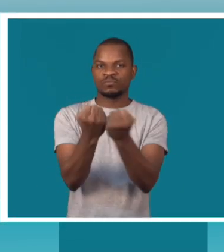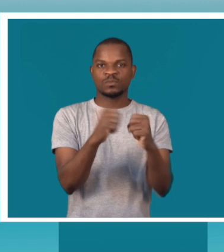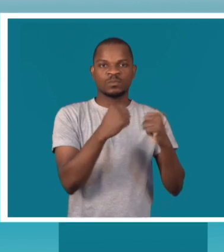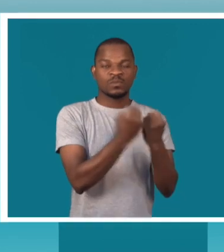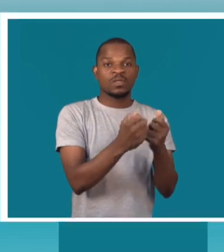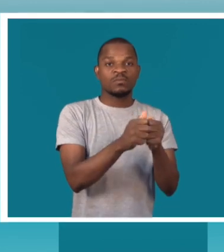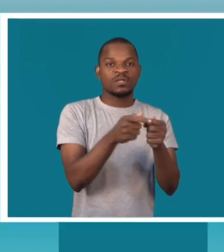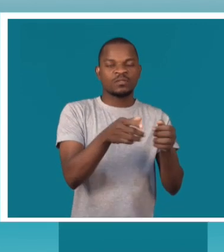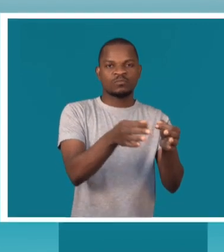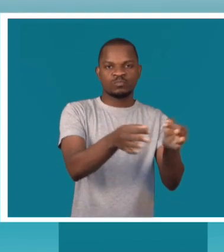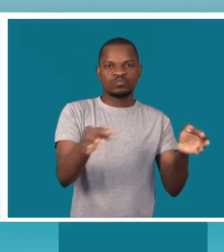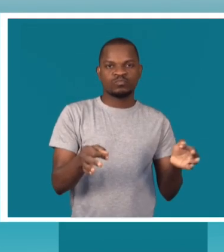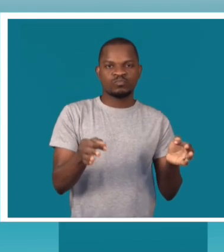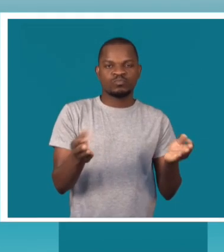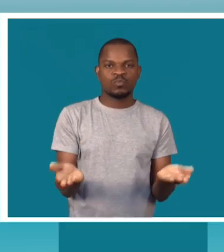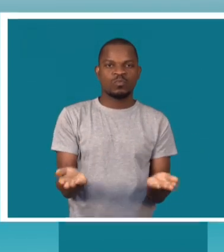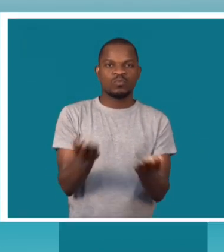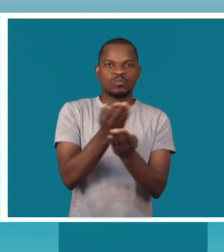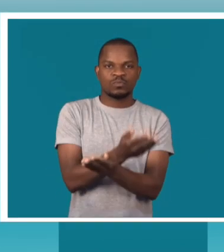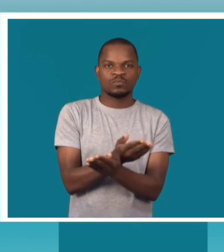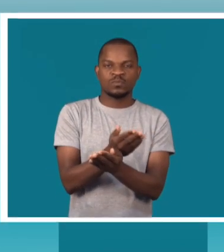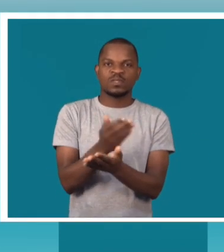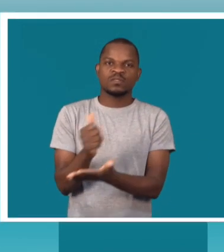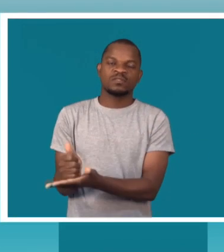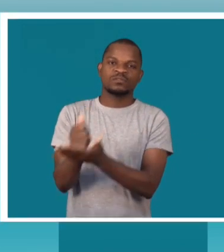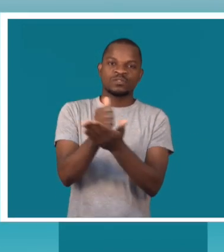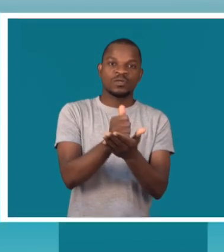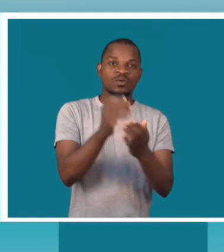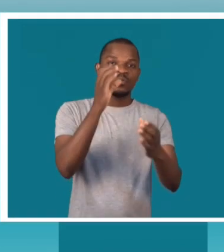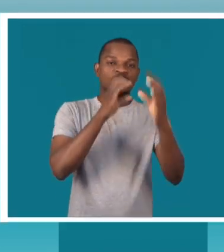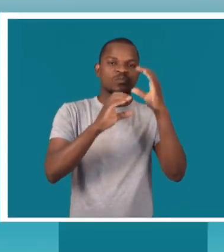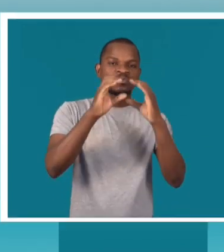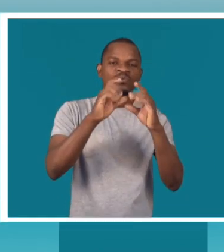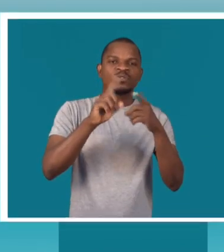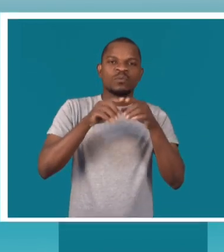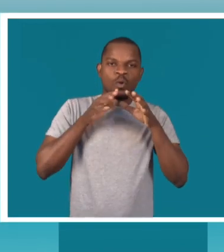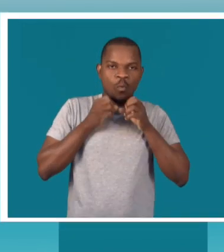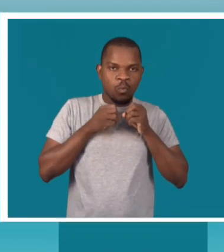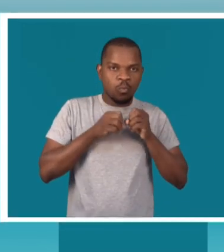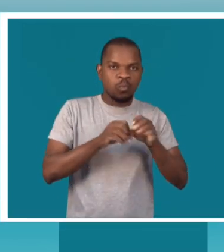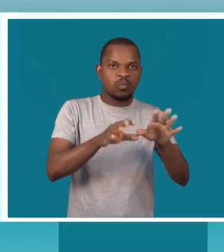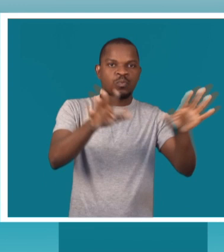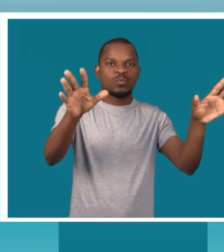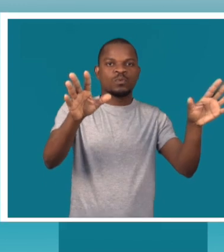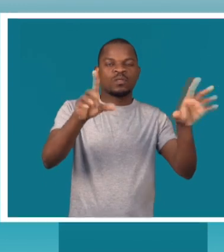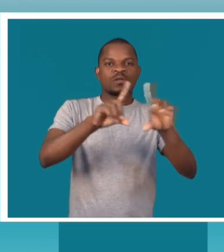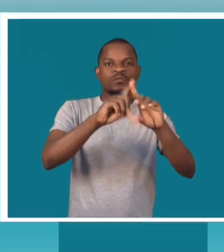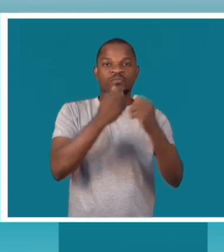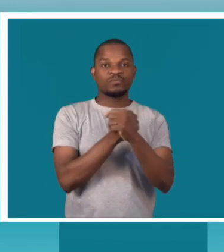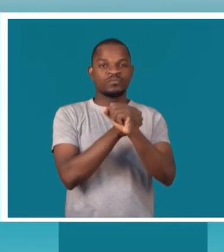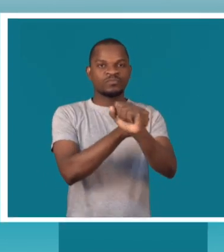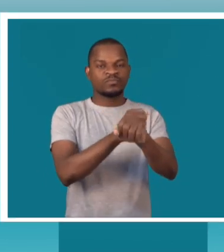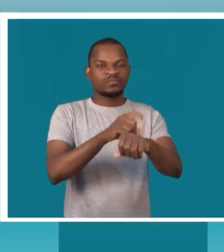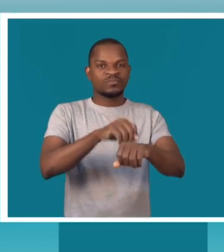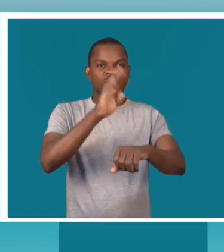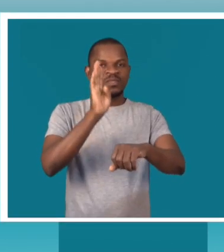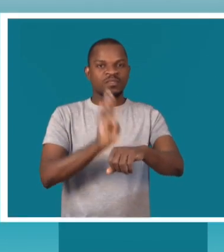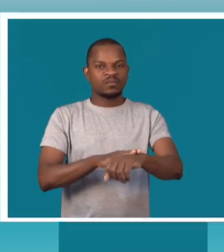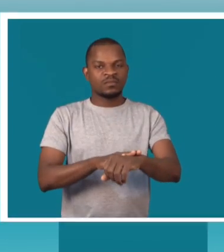os memorandos vão contribuir para a melhoria da comunicação e disseminação de mensagens de prevenção e tratamento da malária